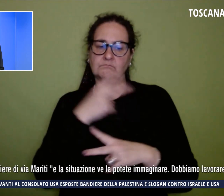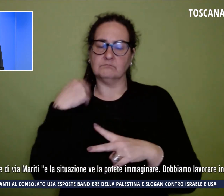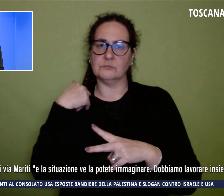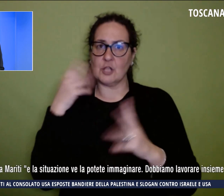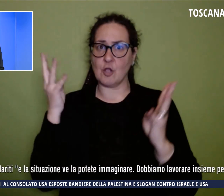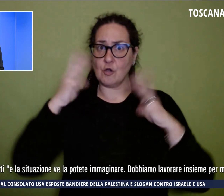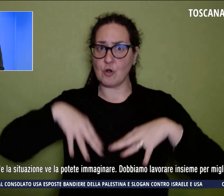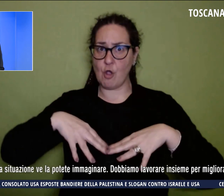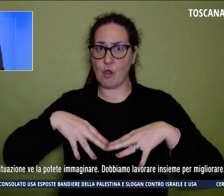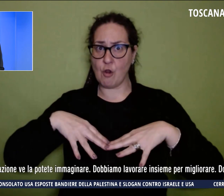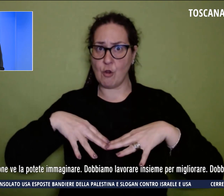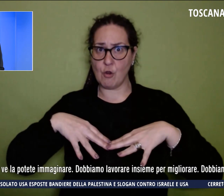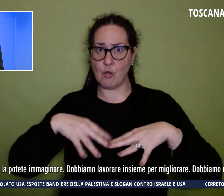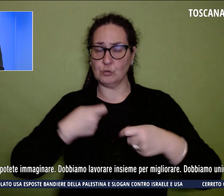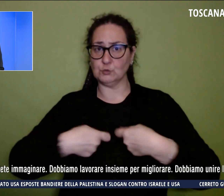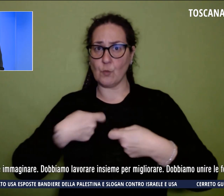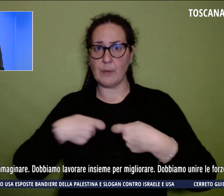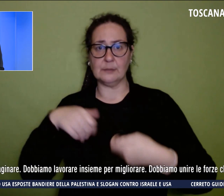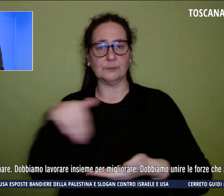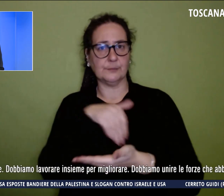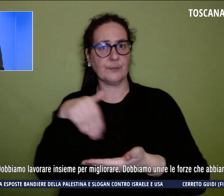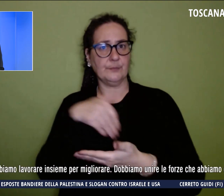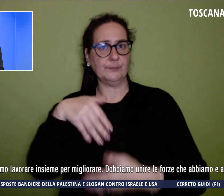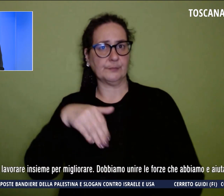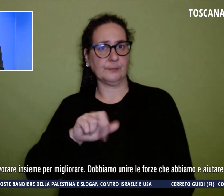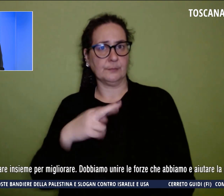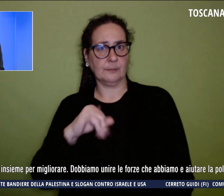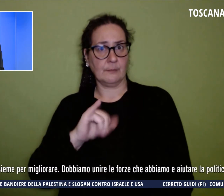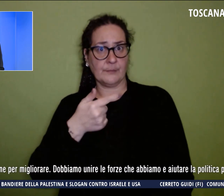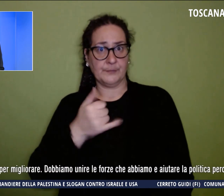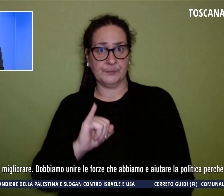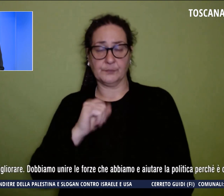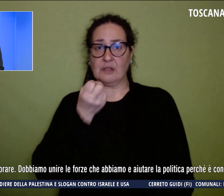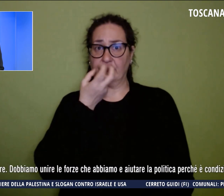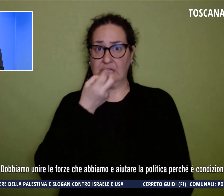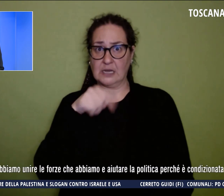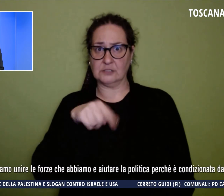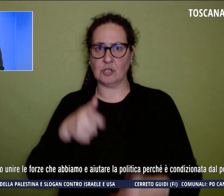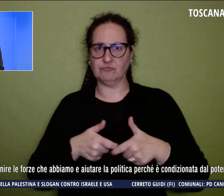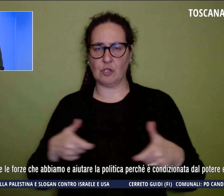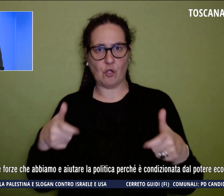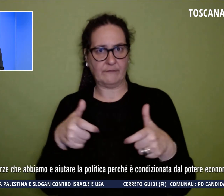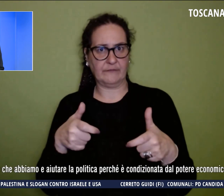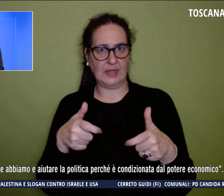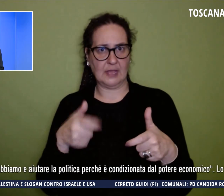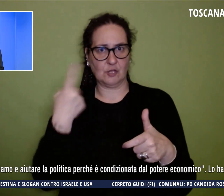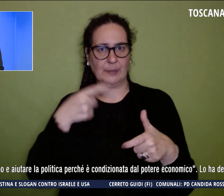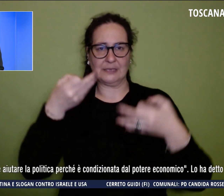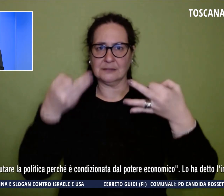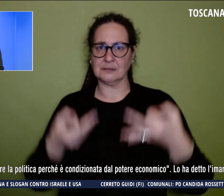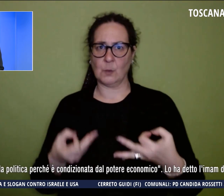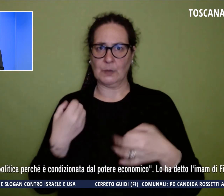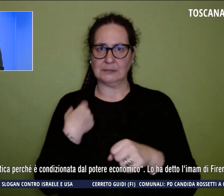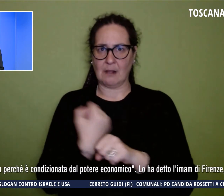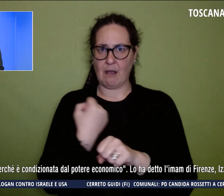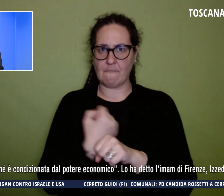supermercato di Via Mariti a Firenze, intervenendo oggi a un convegno sulla sicurezza del lavoro, ha detto